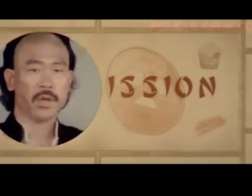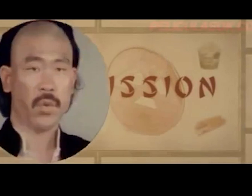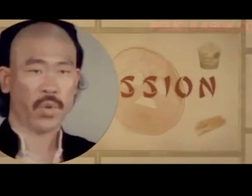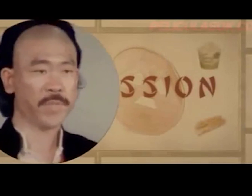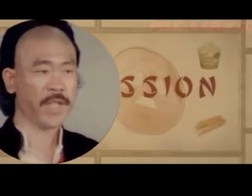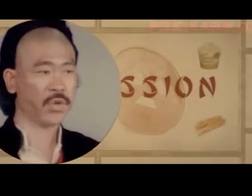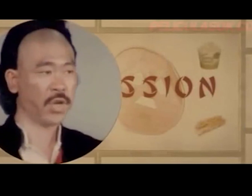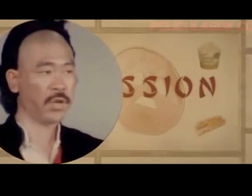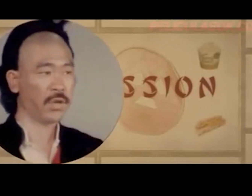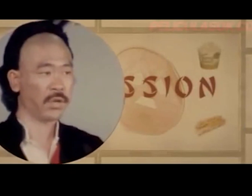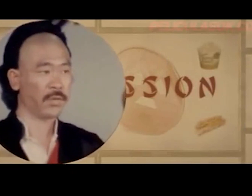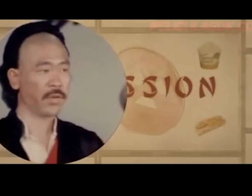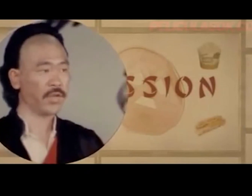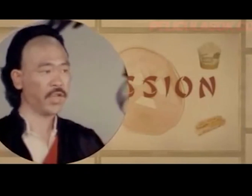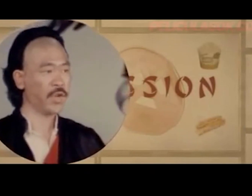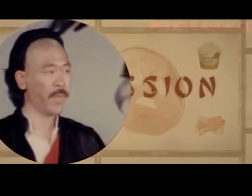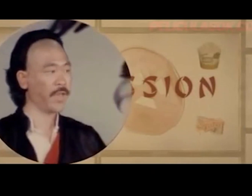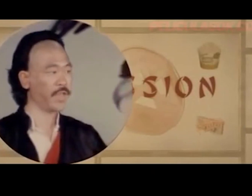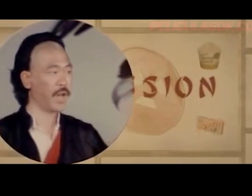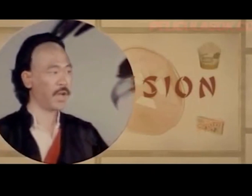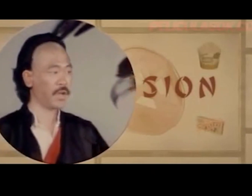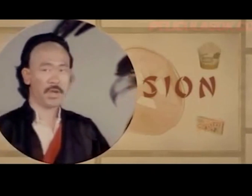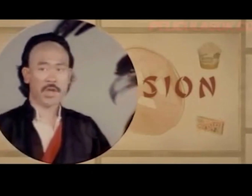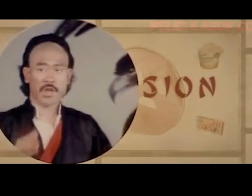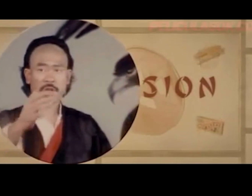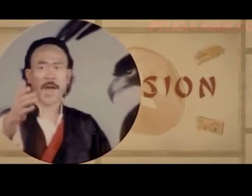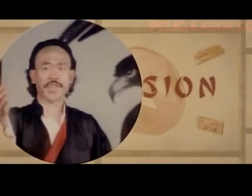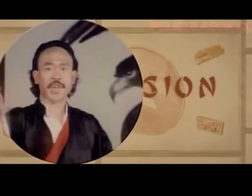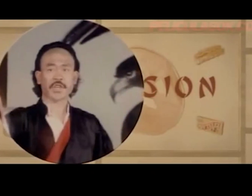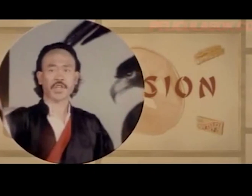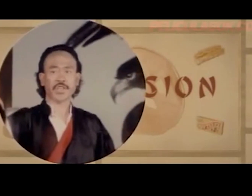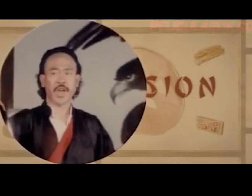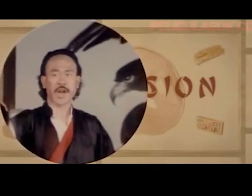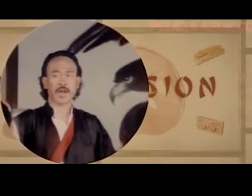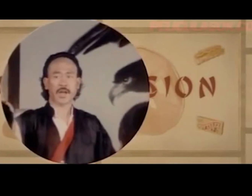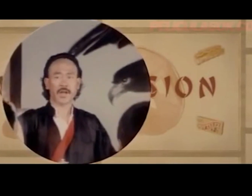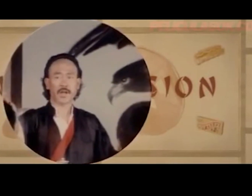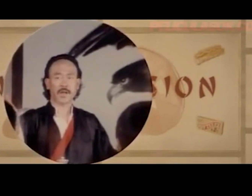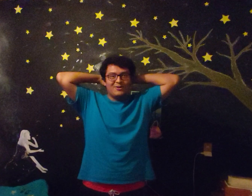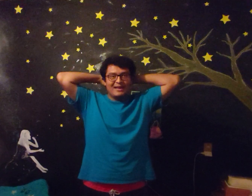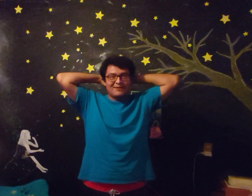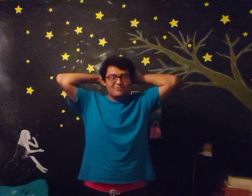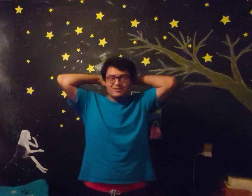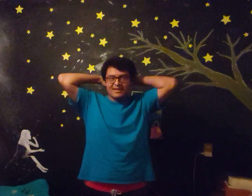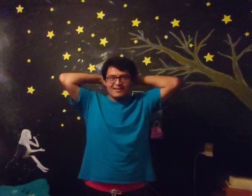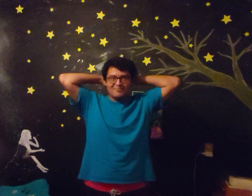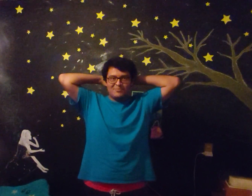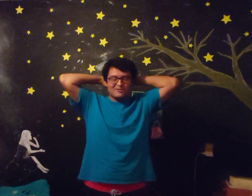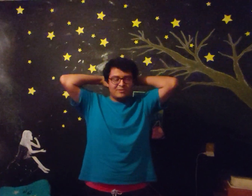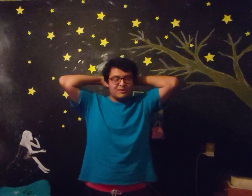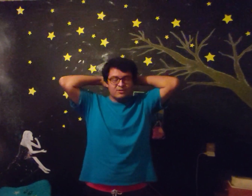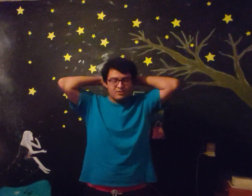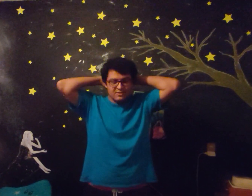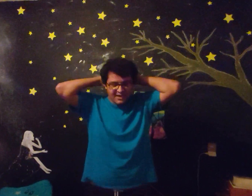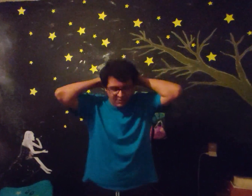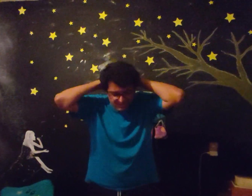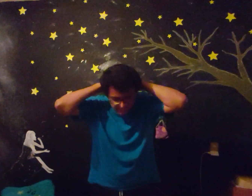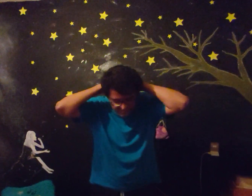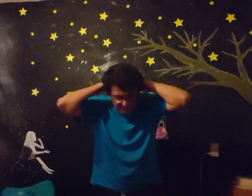Ve por unas botanas y tráeme una soda dietética, por favor Hola, ¿cómo están? Pues bienvenidos a otro video